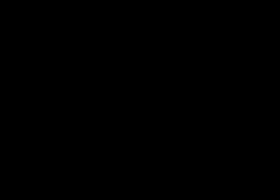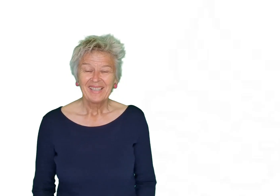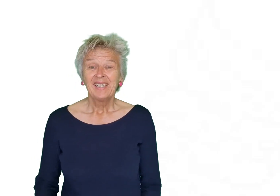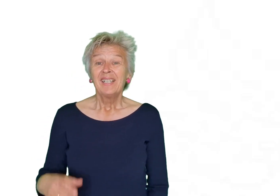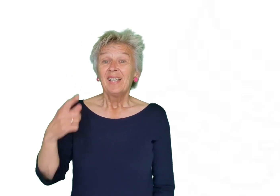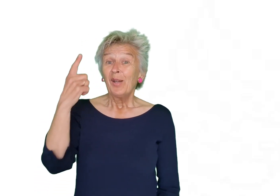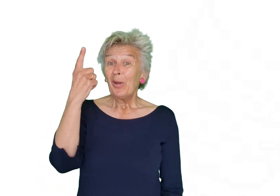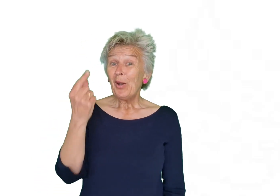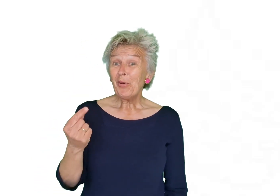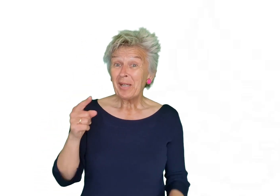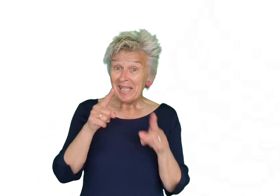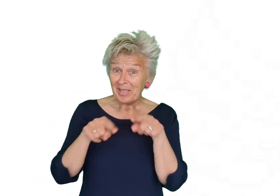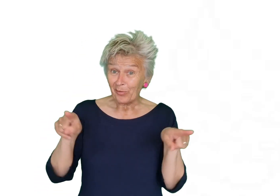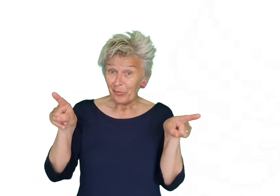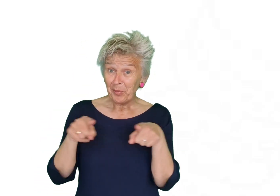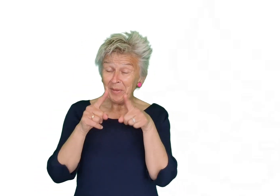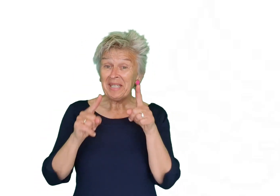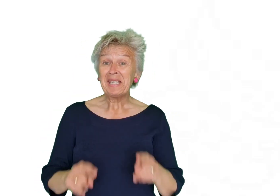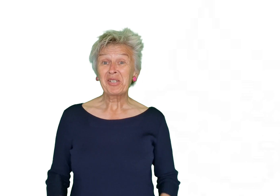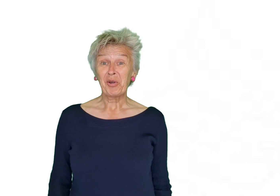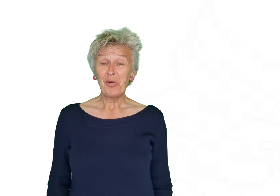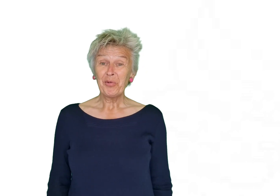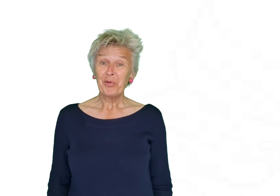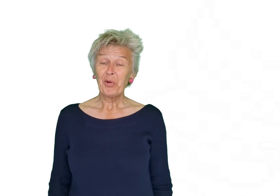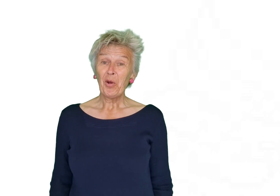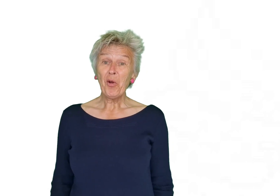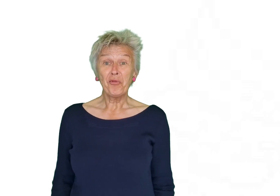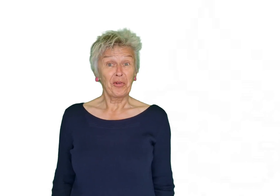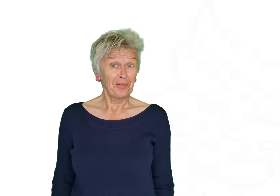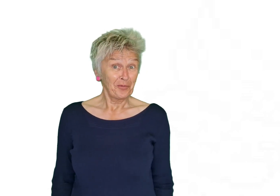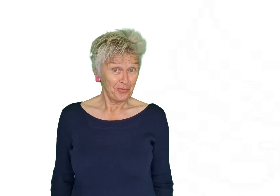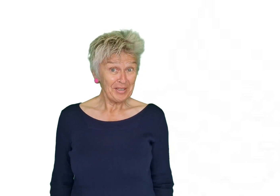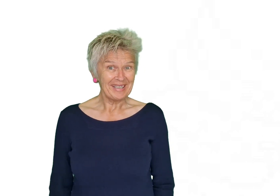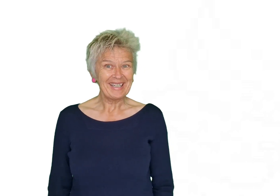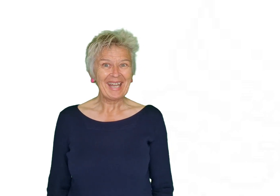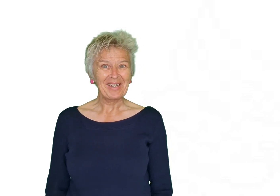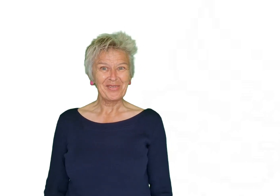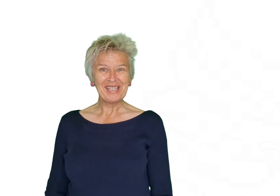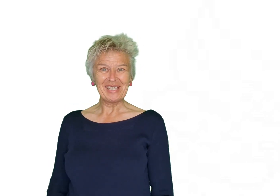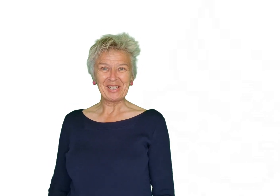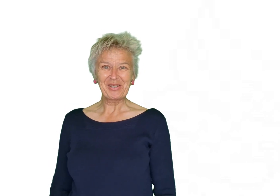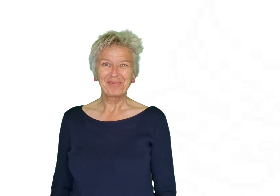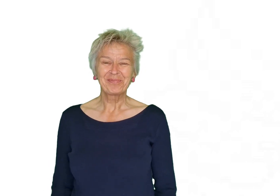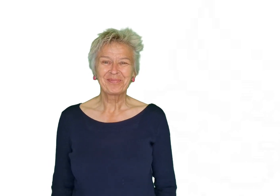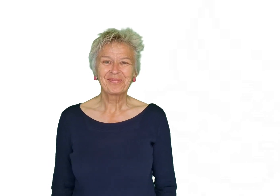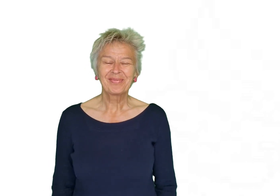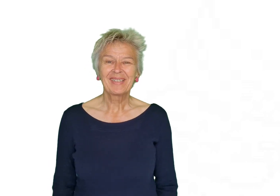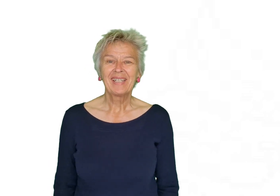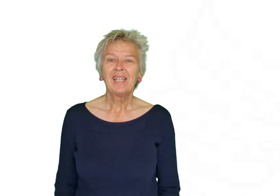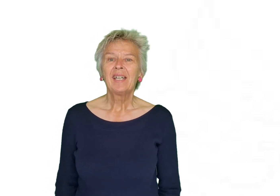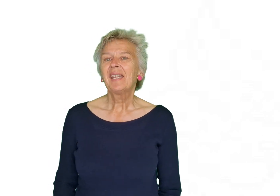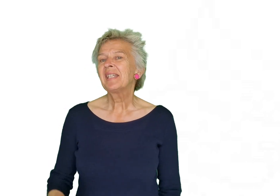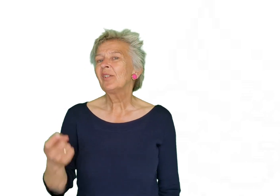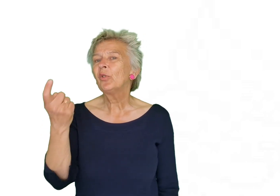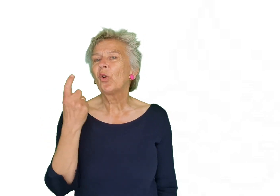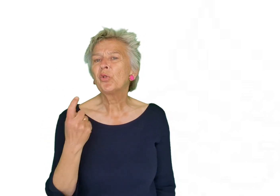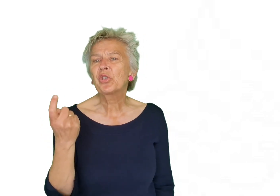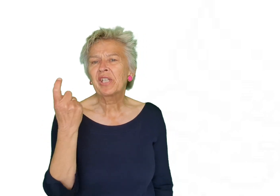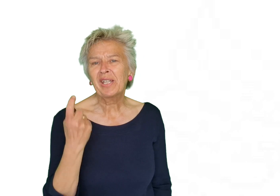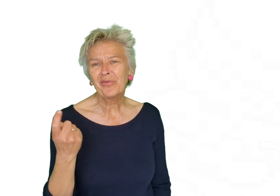een leuk liedje van de minidisco over vier kleine visjes en er zit natuurlijk ontzettend veel